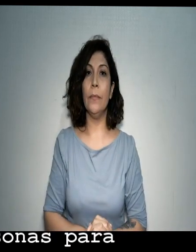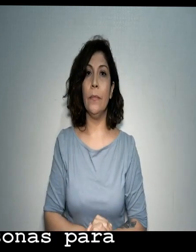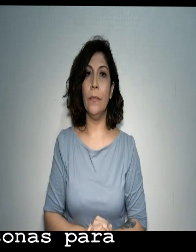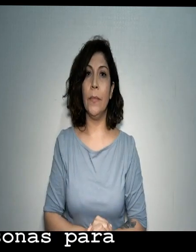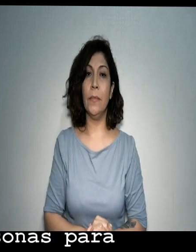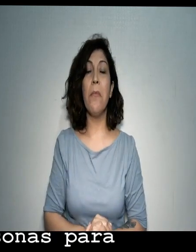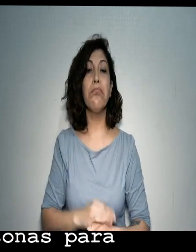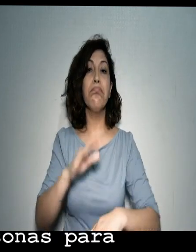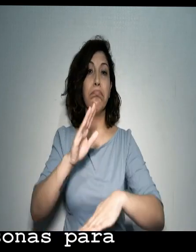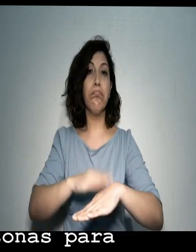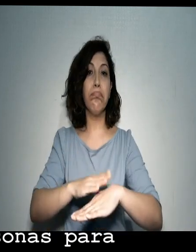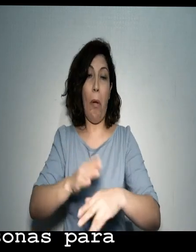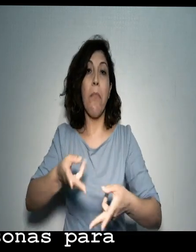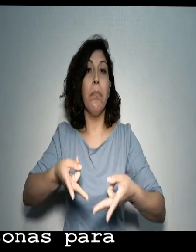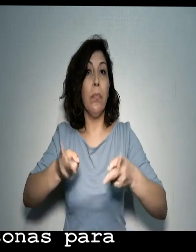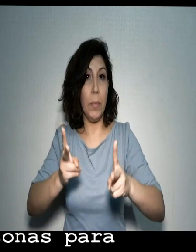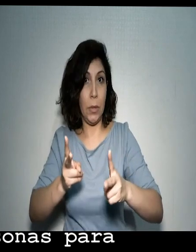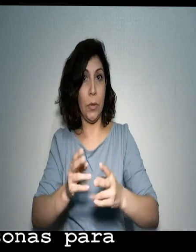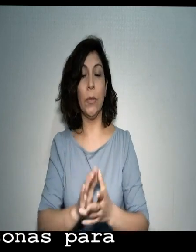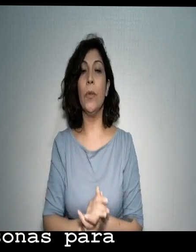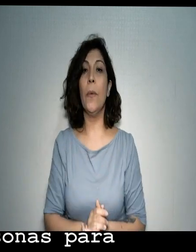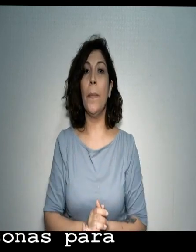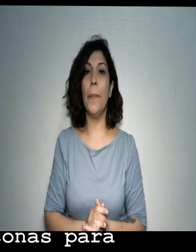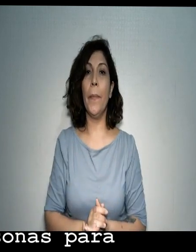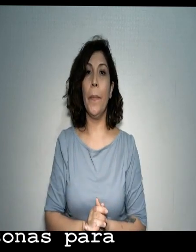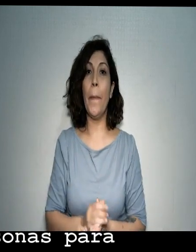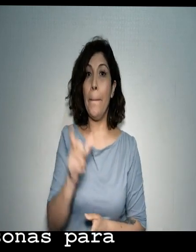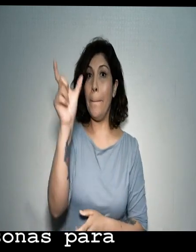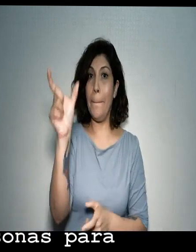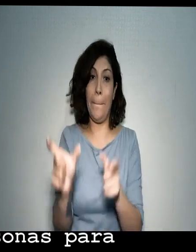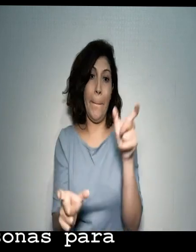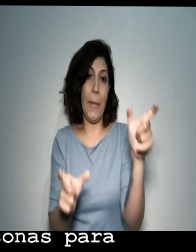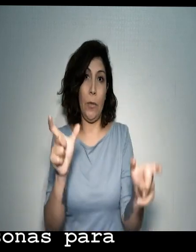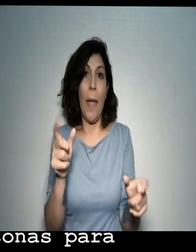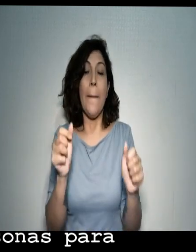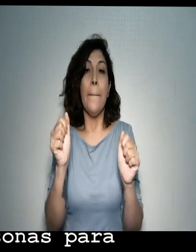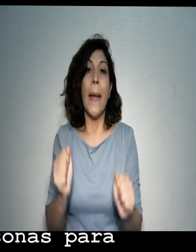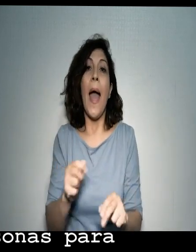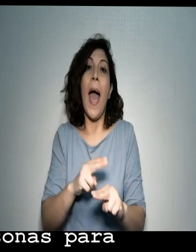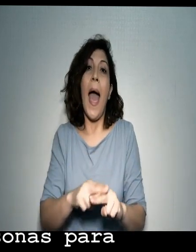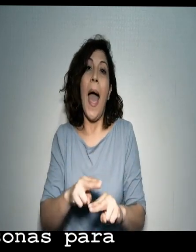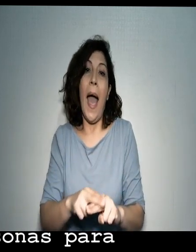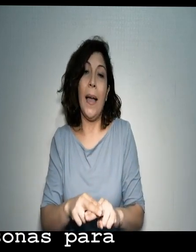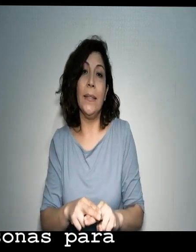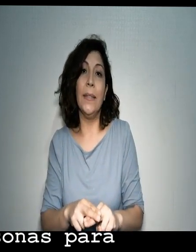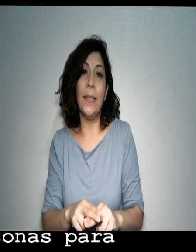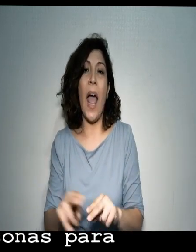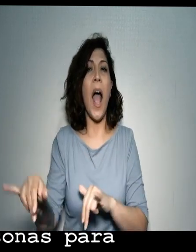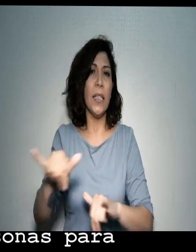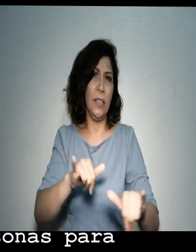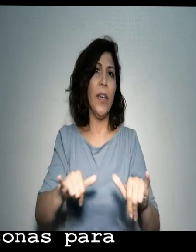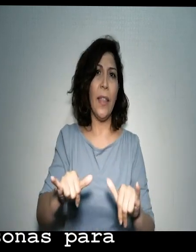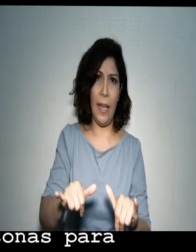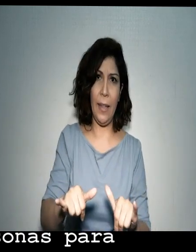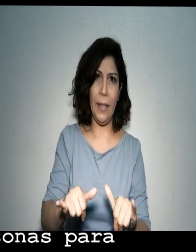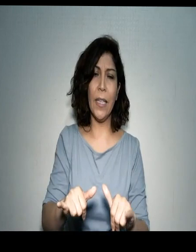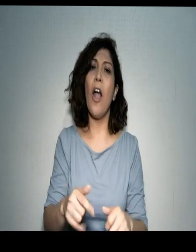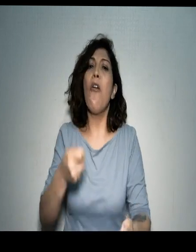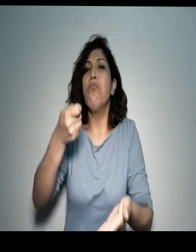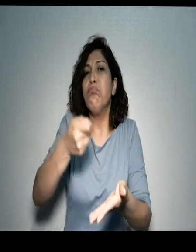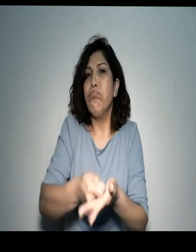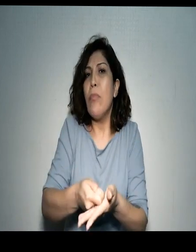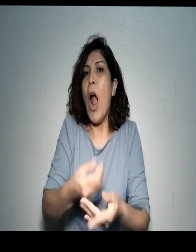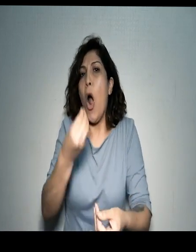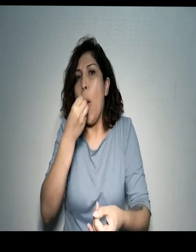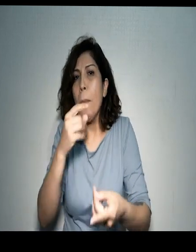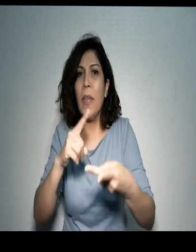Autoriza a las personas para realizar actividades fundamentales y abastecerse